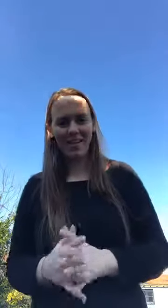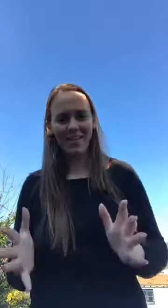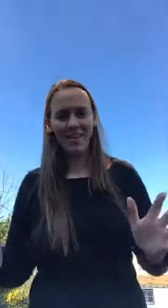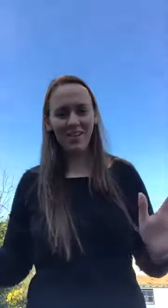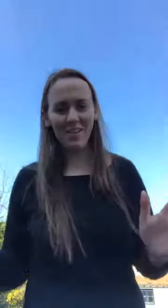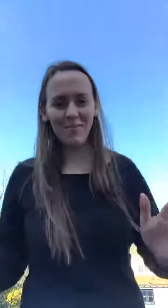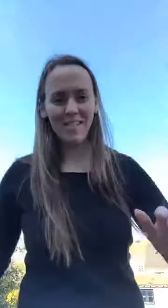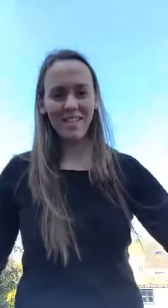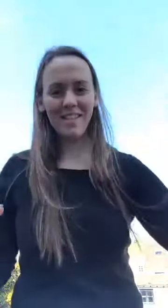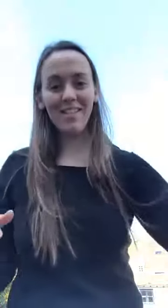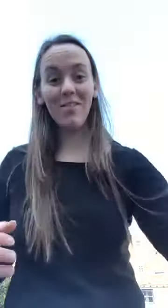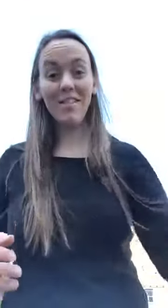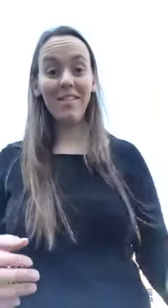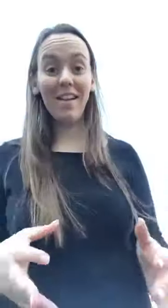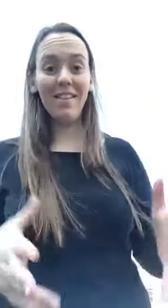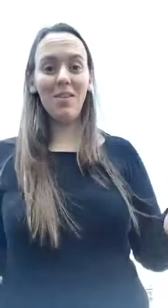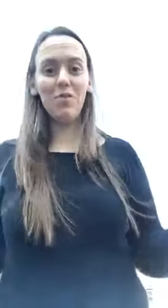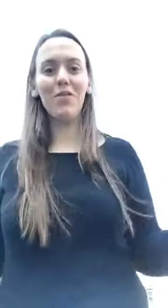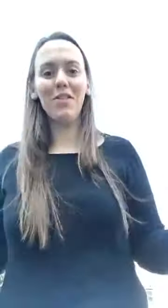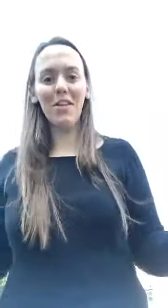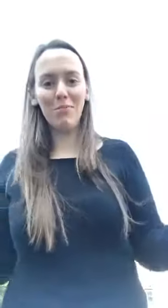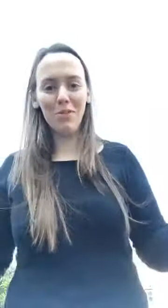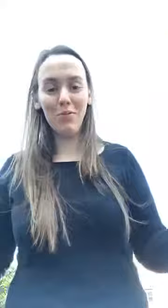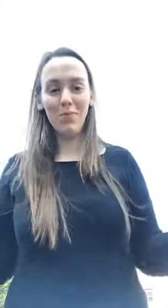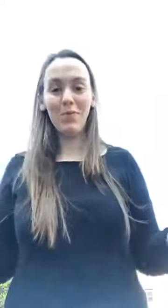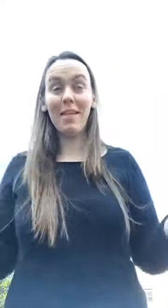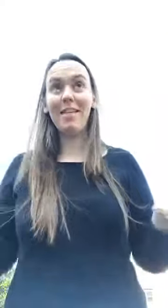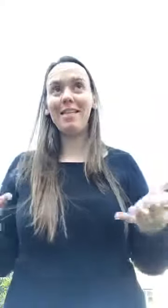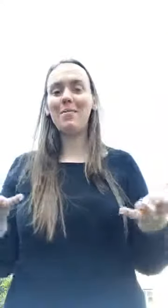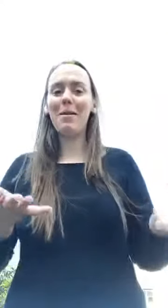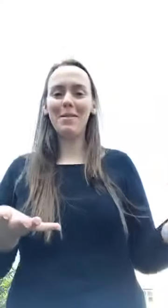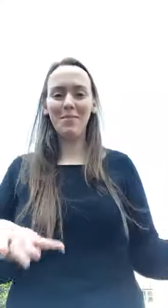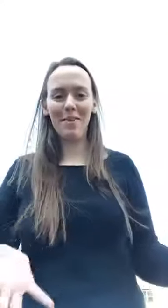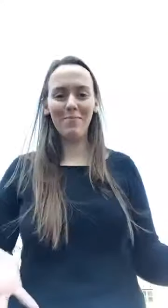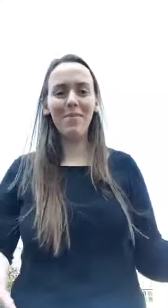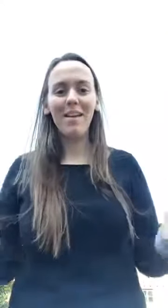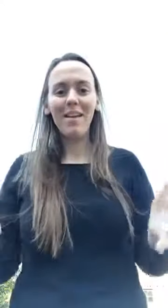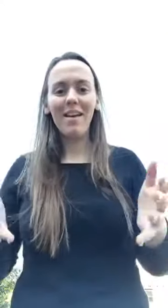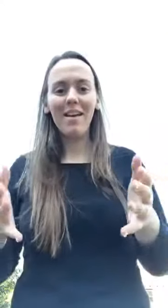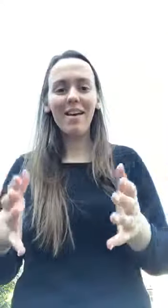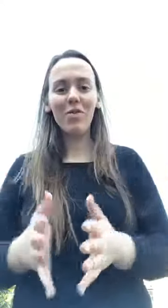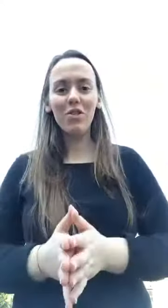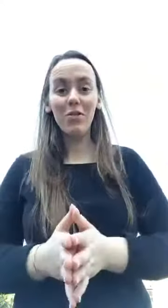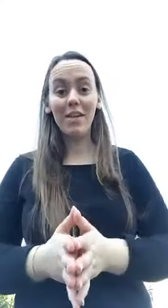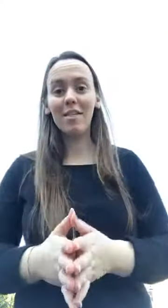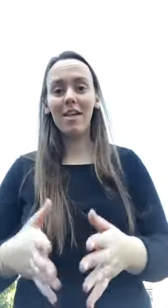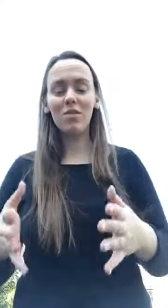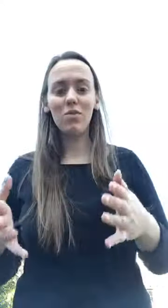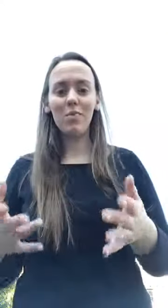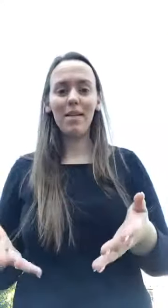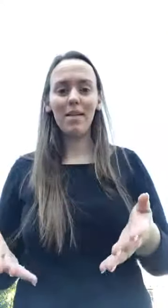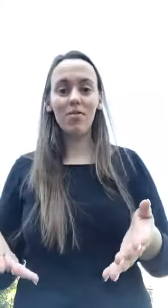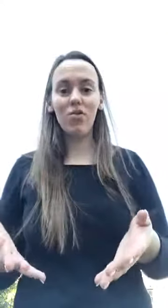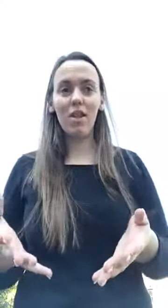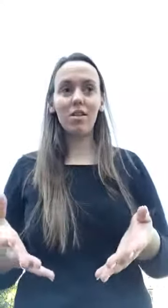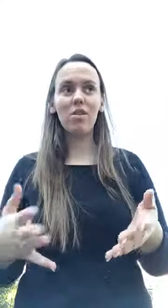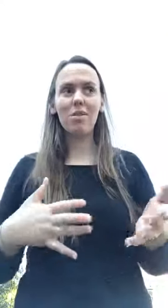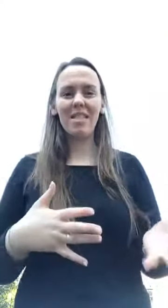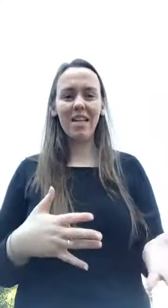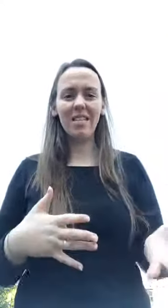Olá, olá, boa tarde, sou a Liliana e sou a vossa aromaterapeuta e mãe natural. Hoje estou aqui em direto para vos falar sobre stress